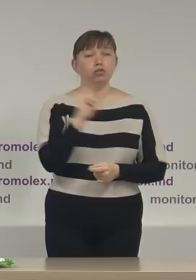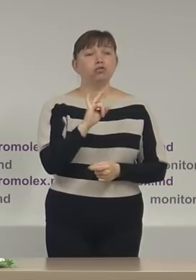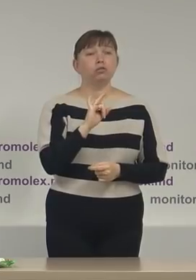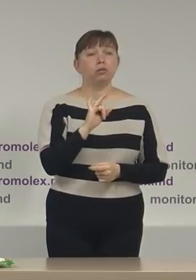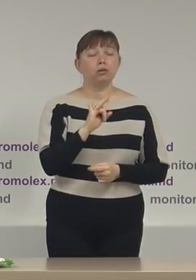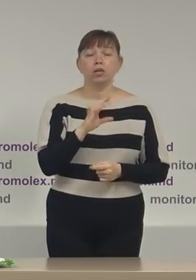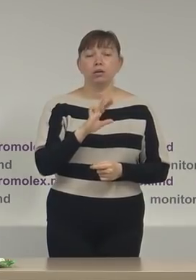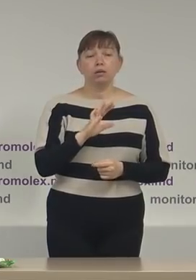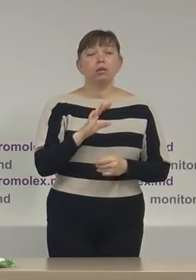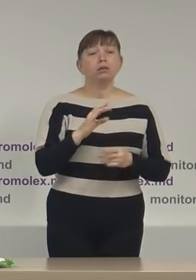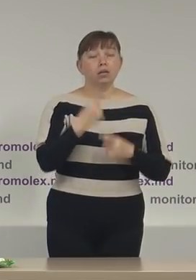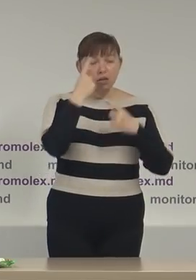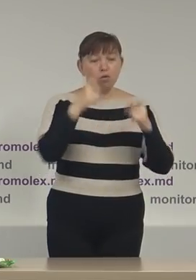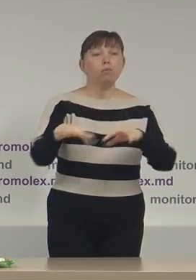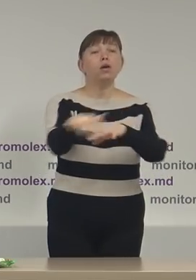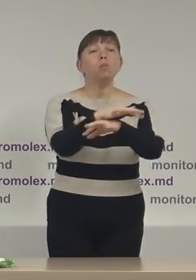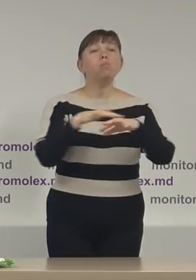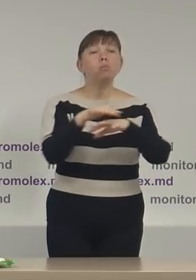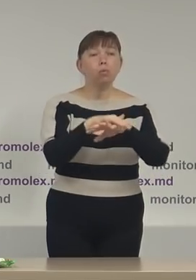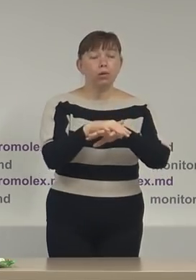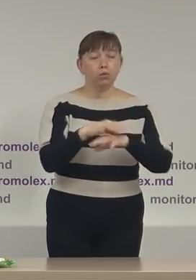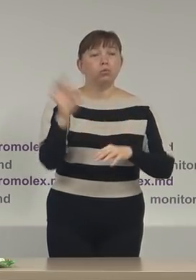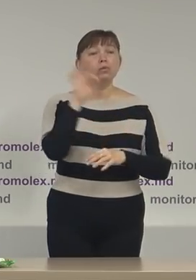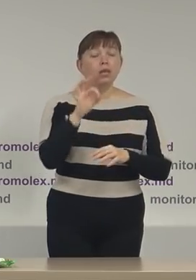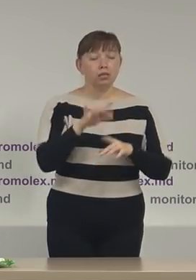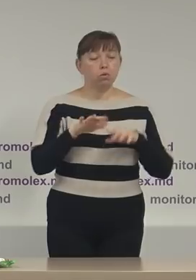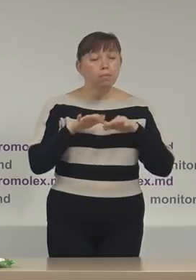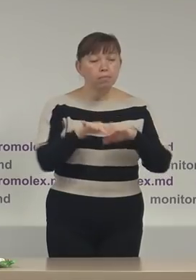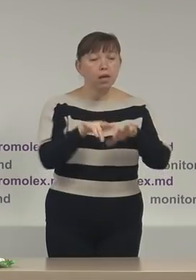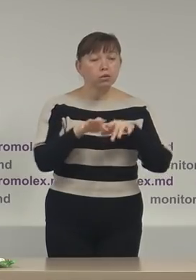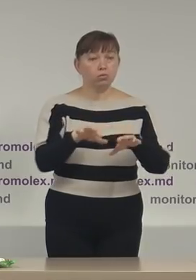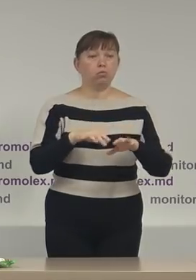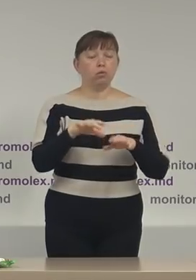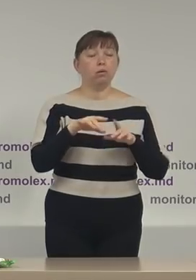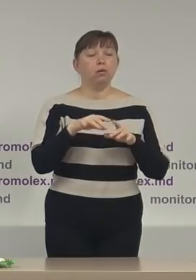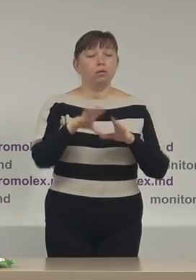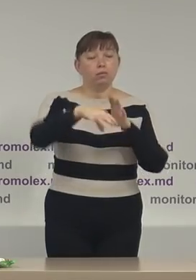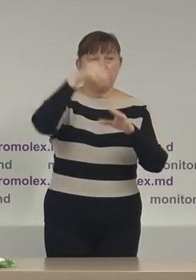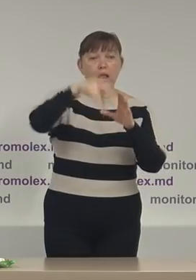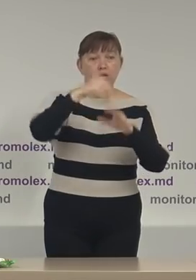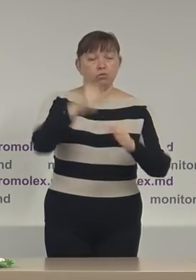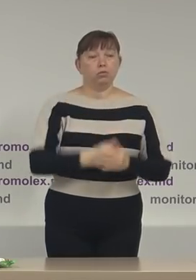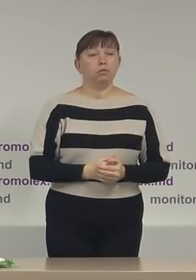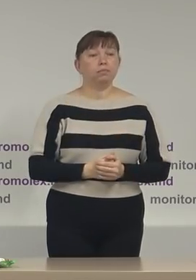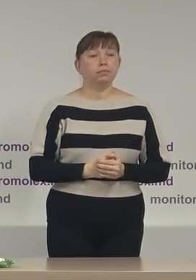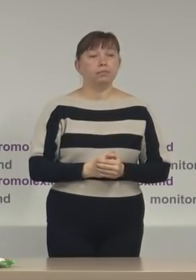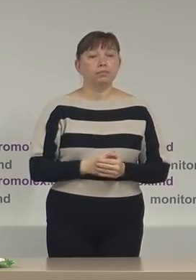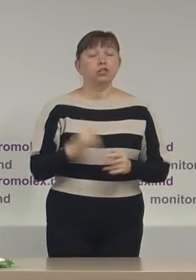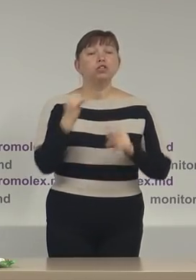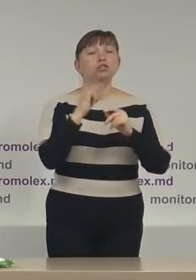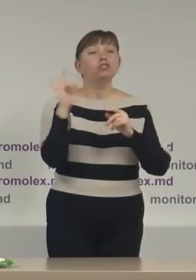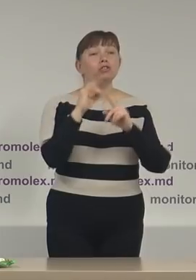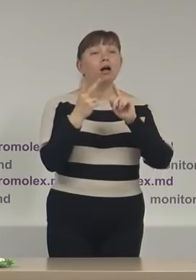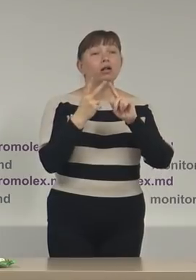în ultimul rând informarea publicului despre mersul procesului electoral și al